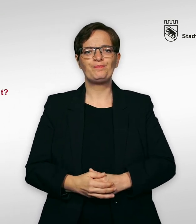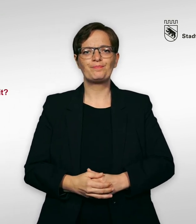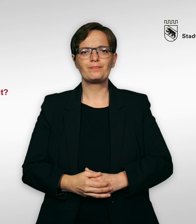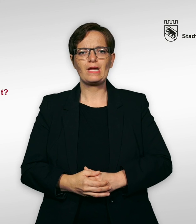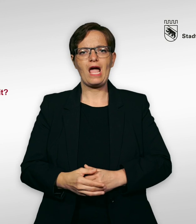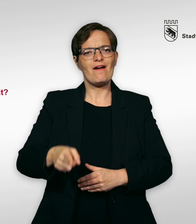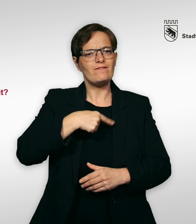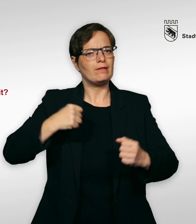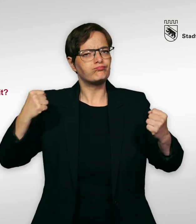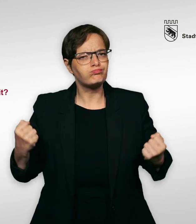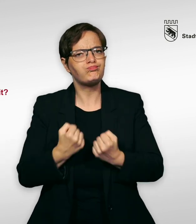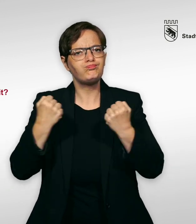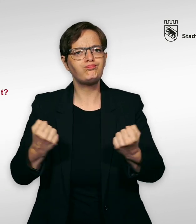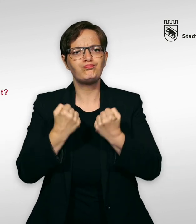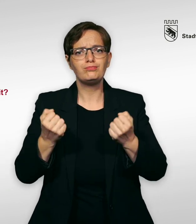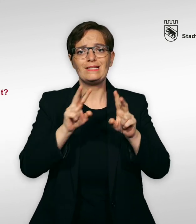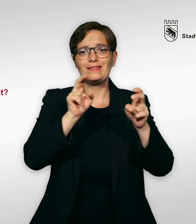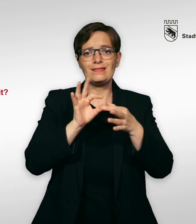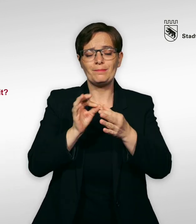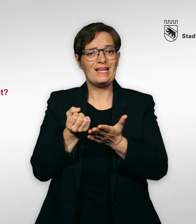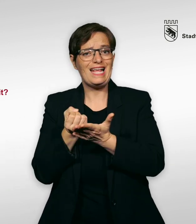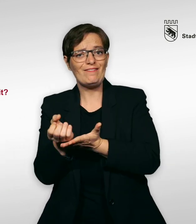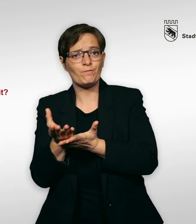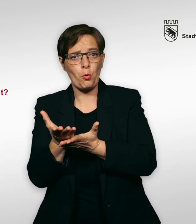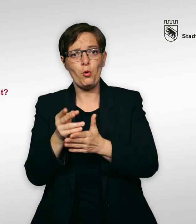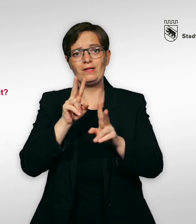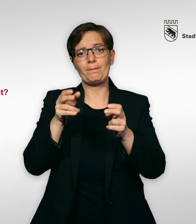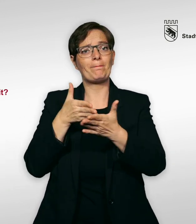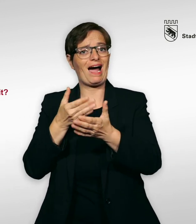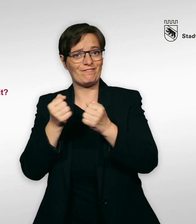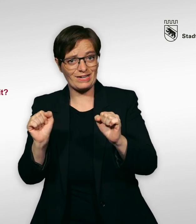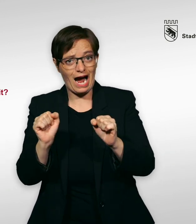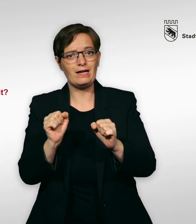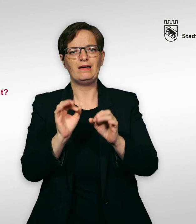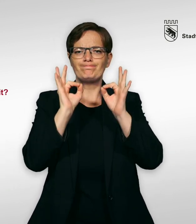Wir bemühen uns, korrekte und genaue Informationen zur Barrierefreiheit zu veröffentlichen.